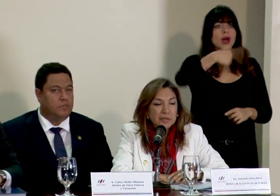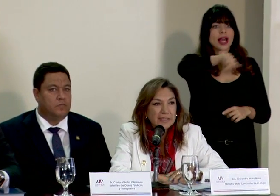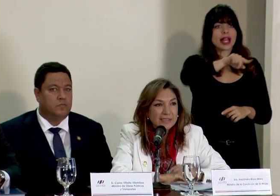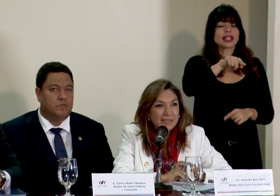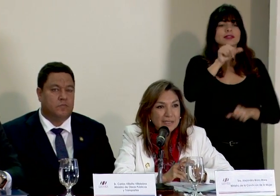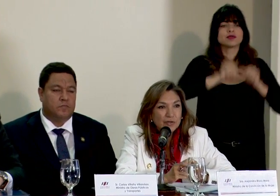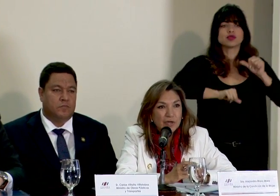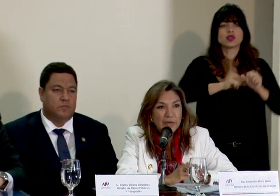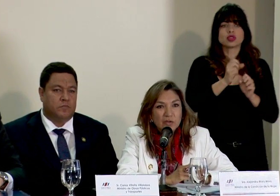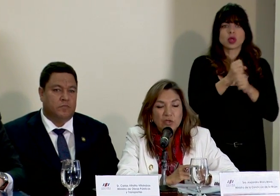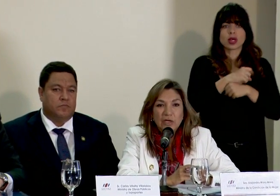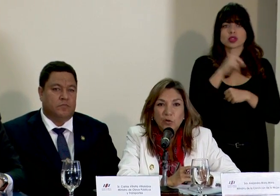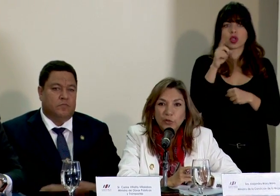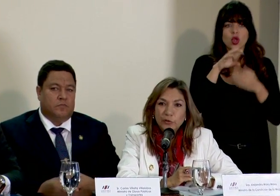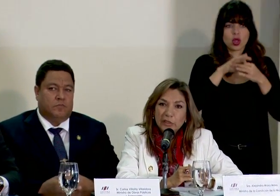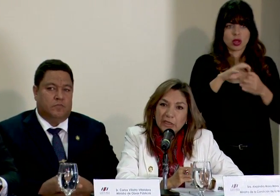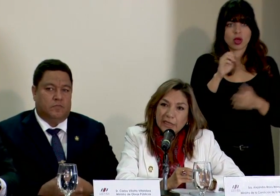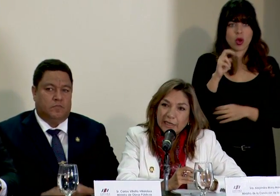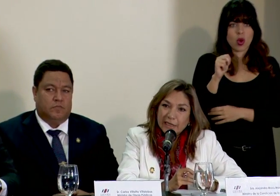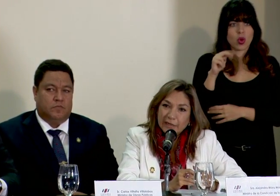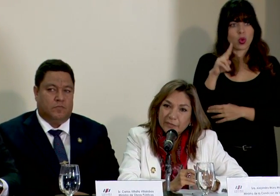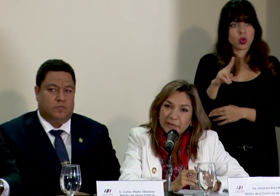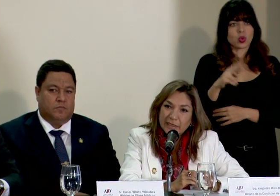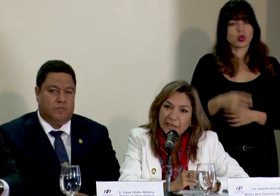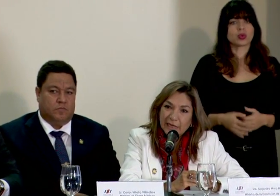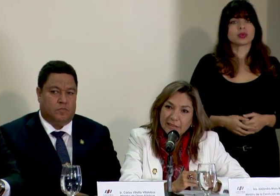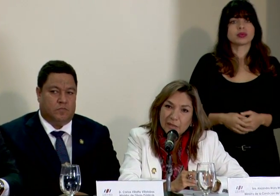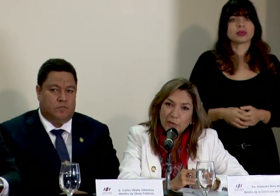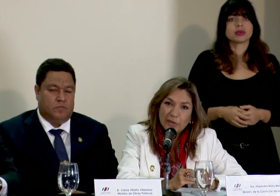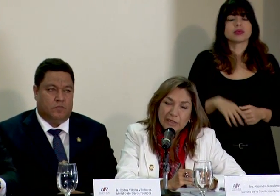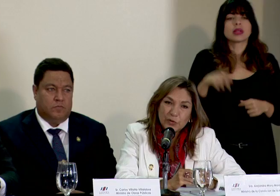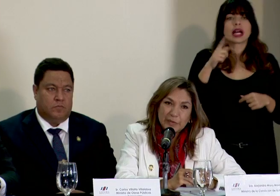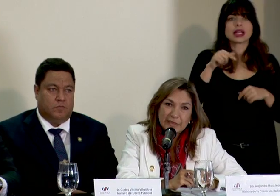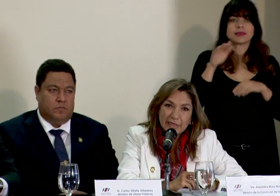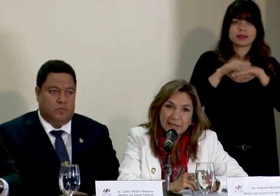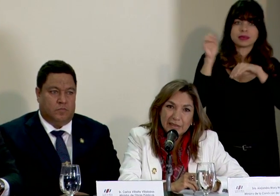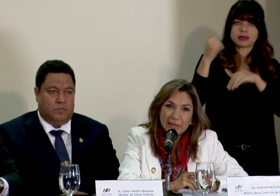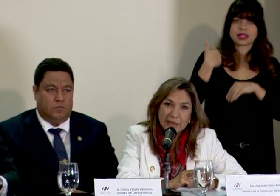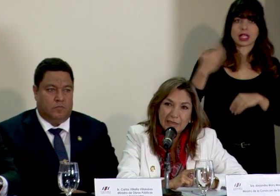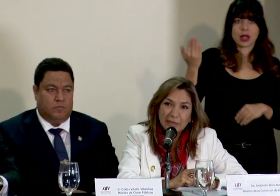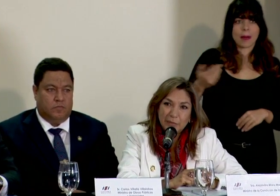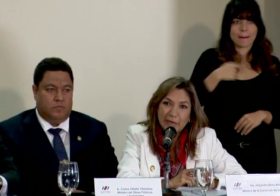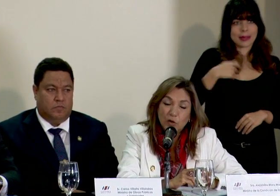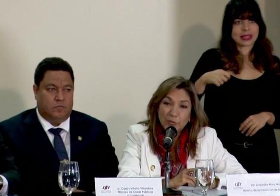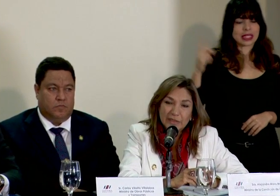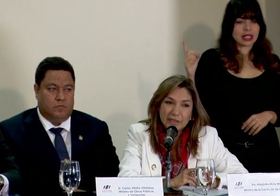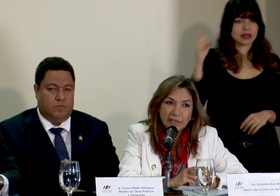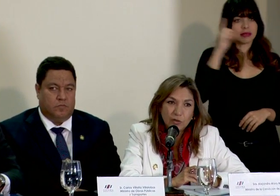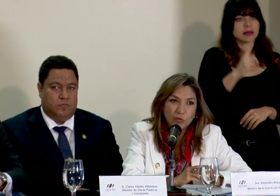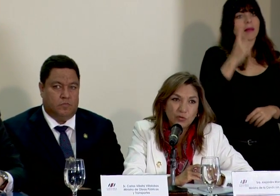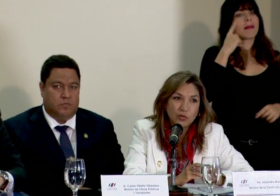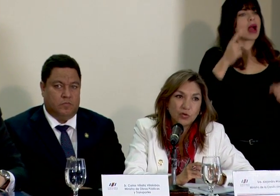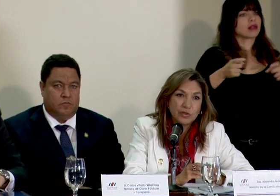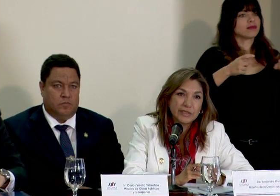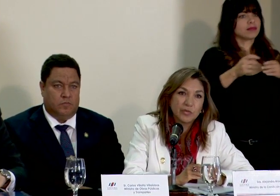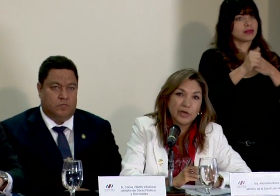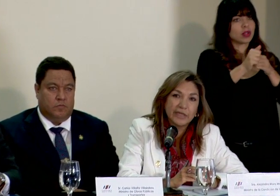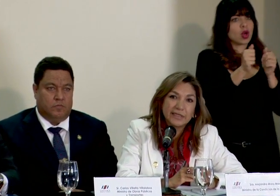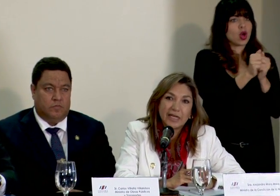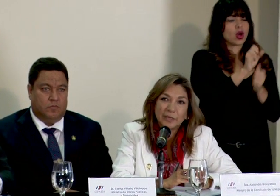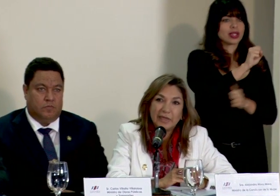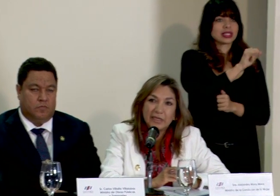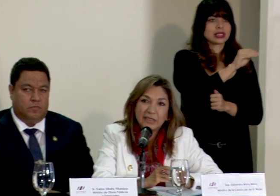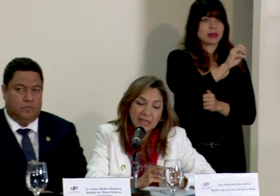un esfuerzo que se está haciendo en el marco de la ONU y que han llamado al señor presidente para copresidirlo, junto con